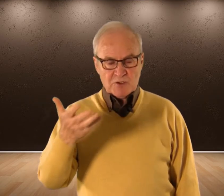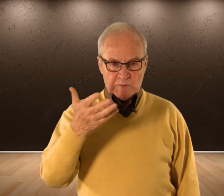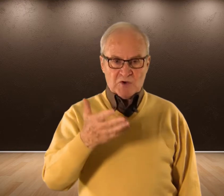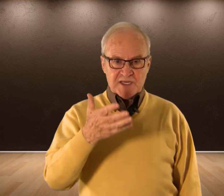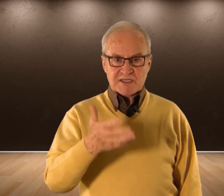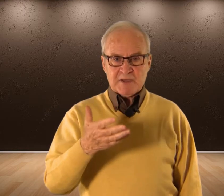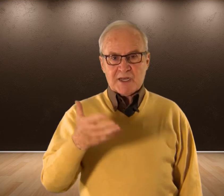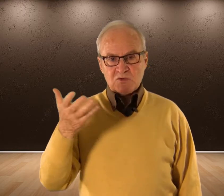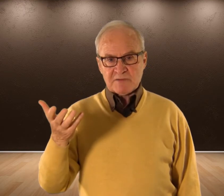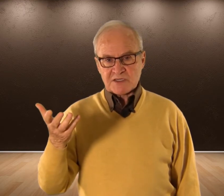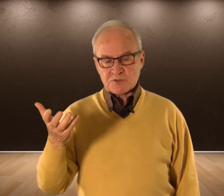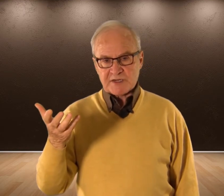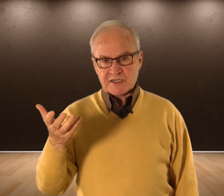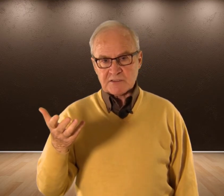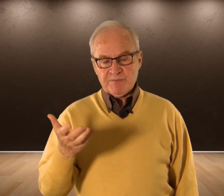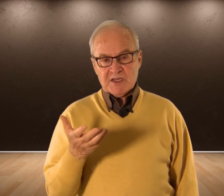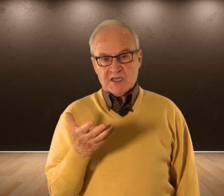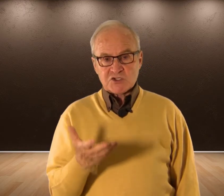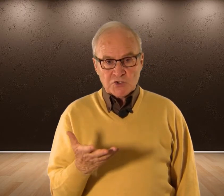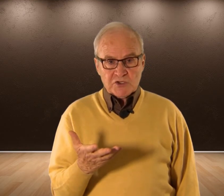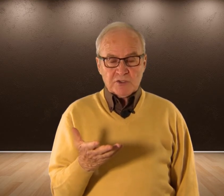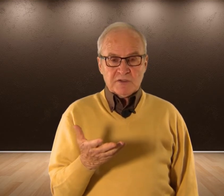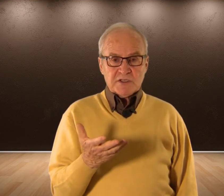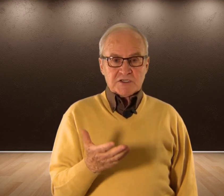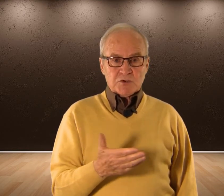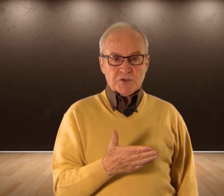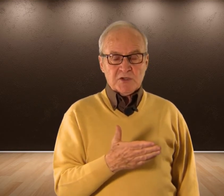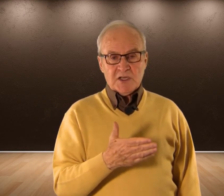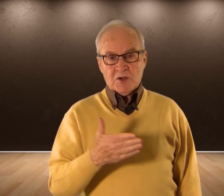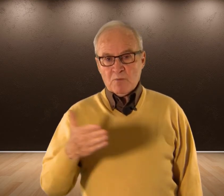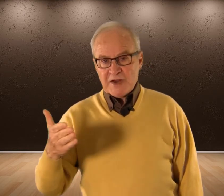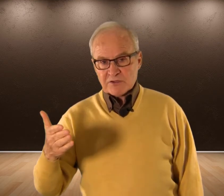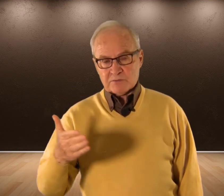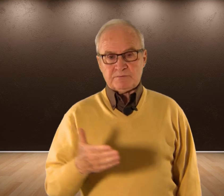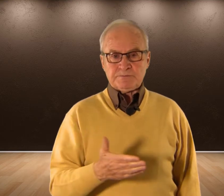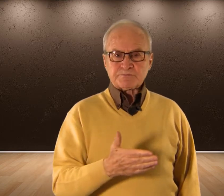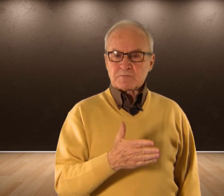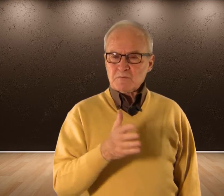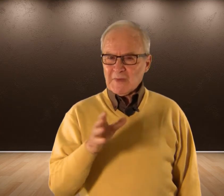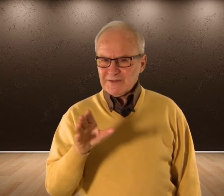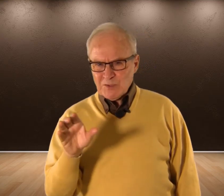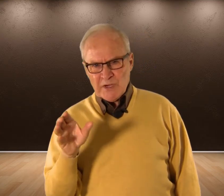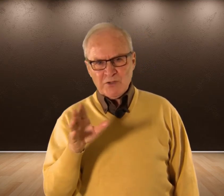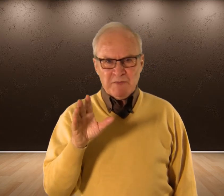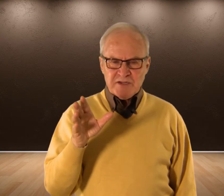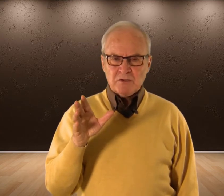Lo mismo que ellas También ayudaban A sus parejas Esto hizo Esto hizo En un plazo De un año y medio